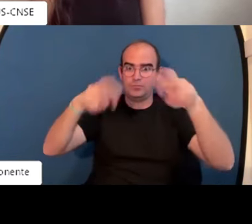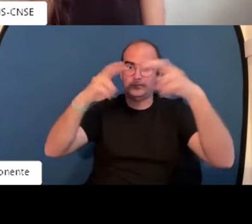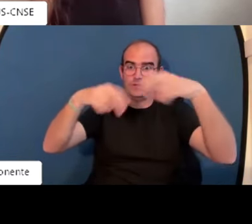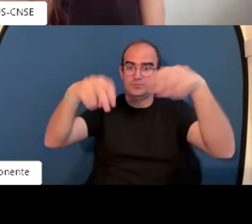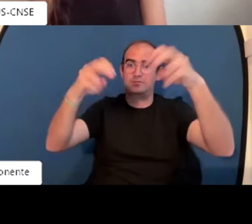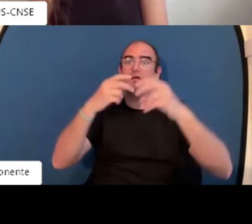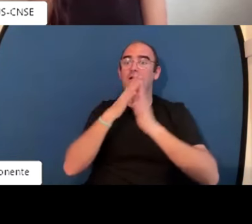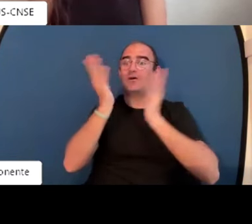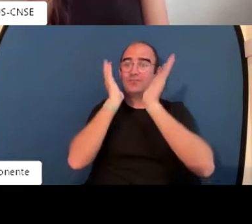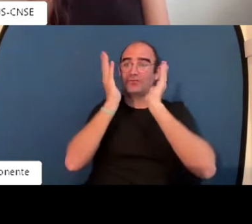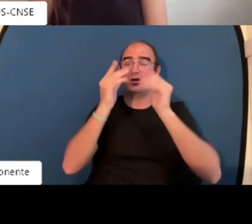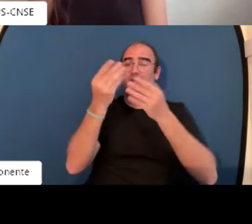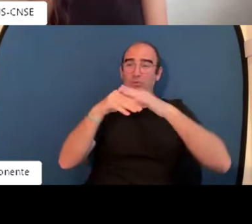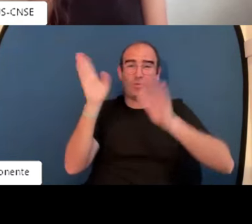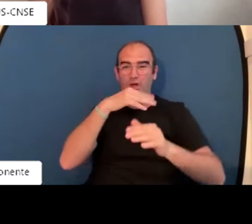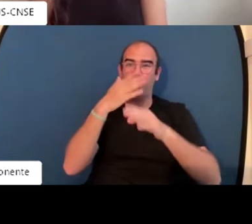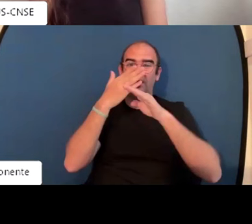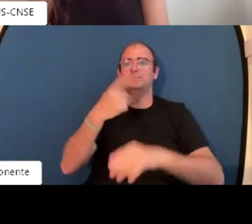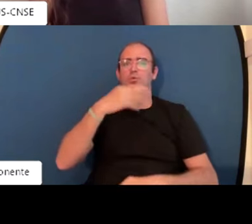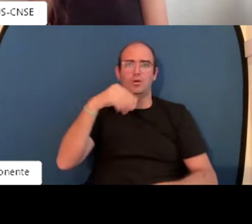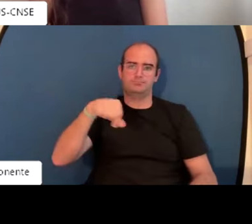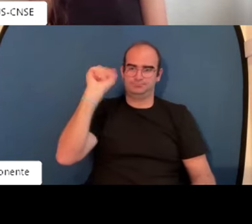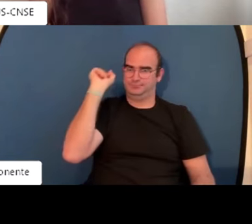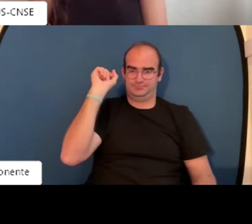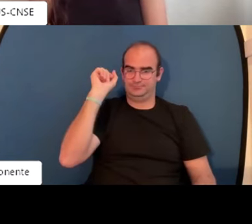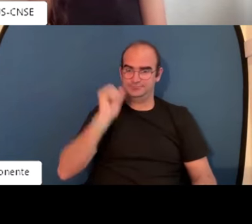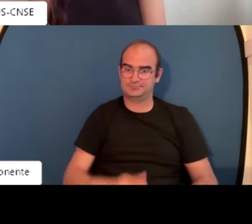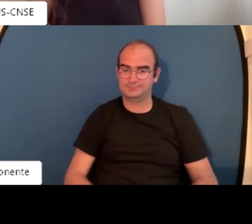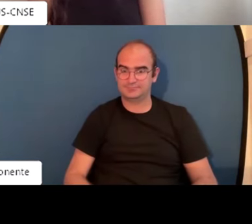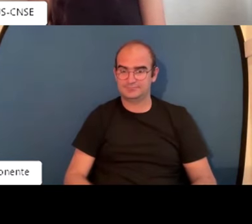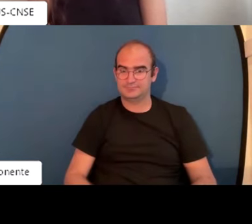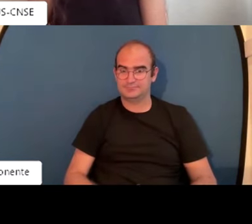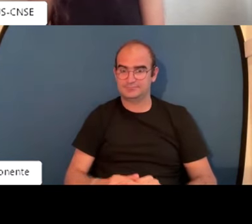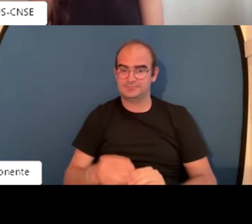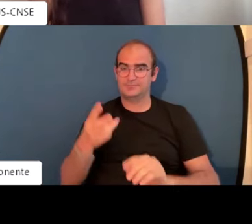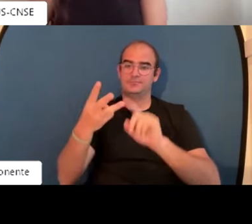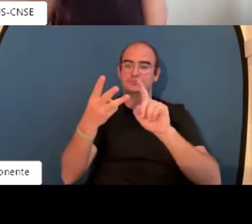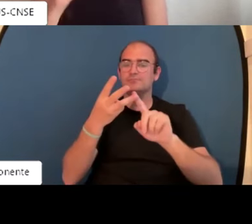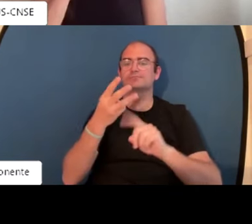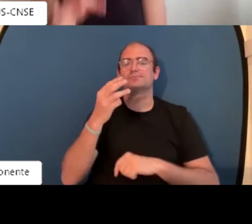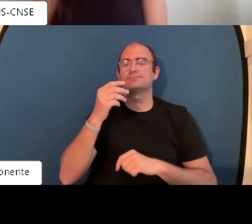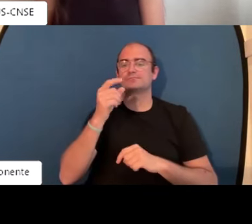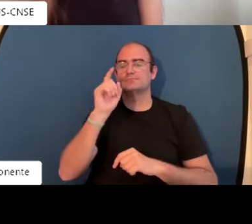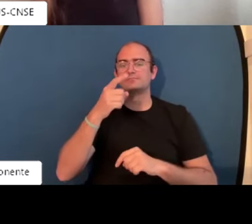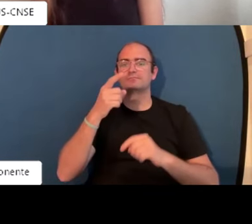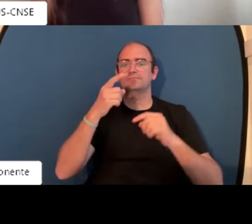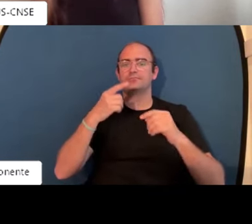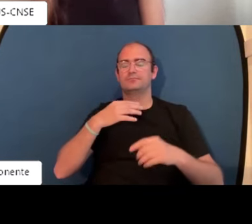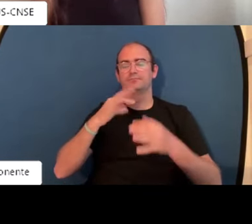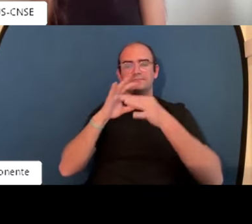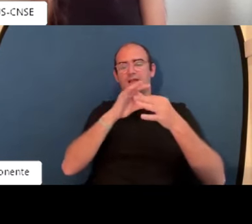el cómo se cuida a la persona, que se vaya renovando y que vaya teniendo esas formaciones y esos reciclajes para poder ir